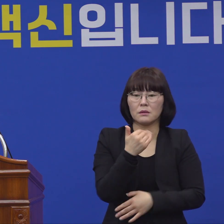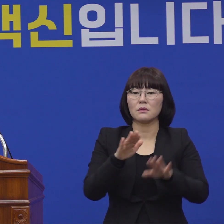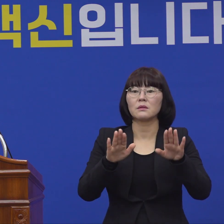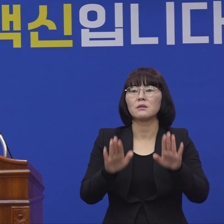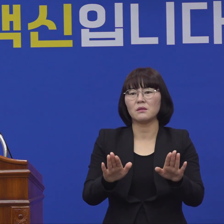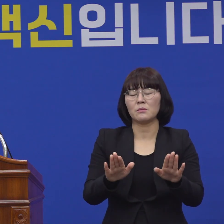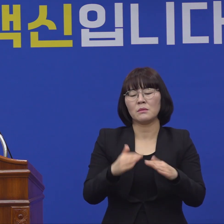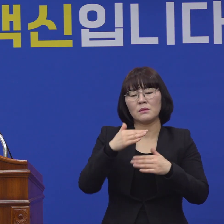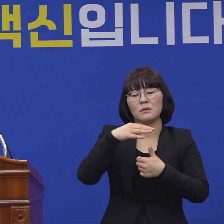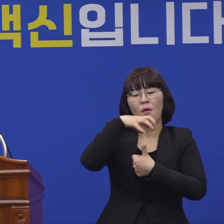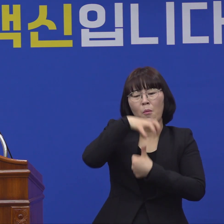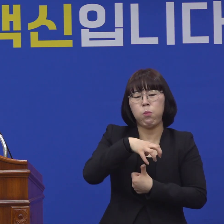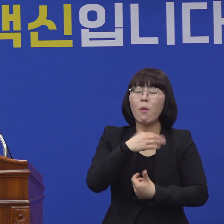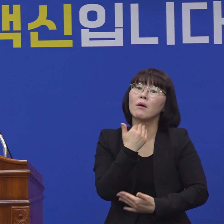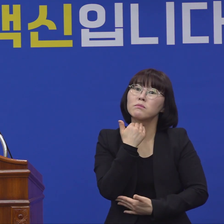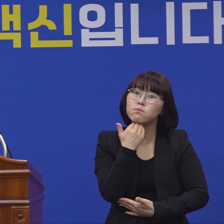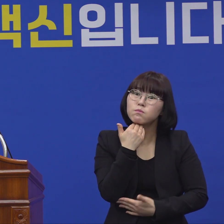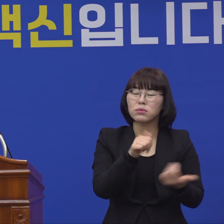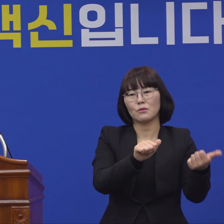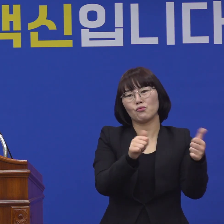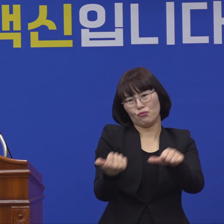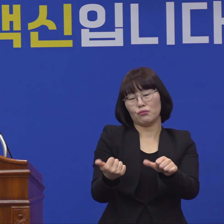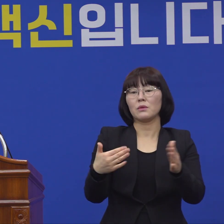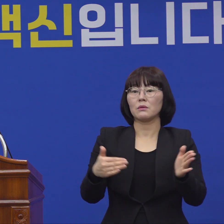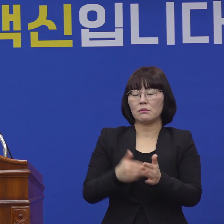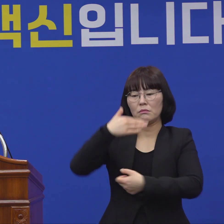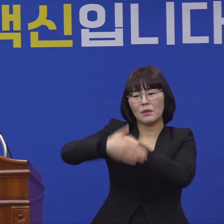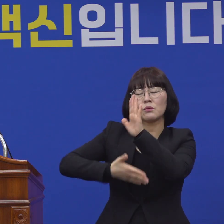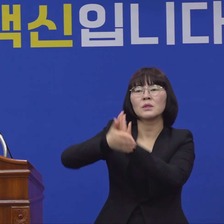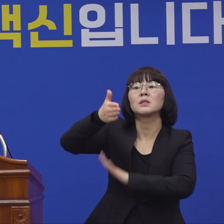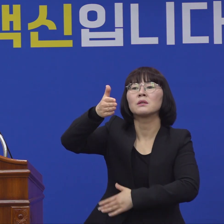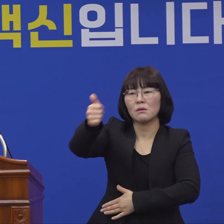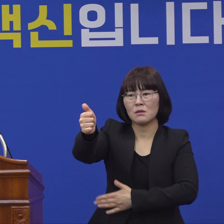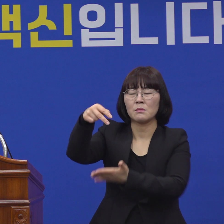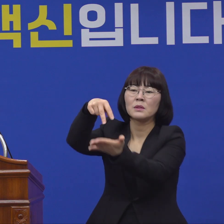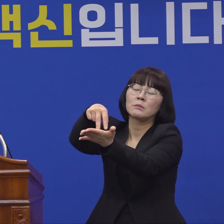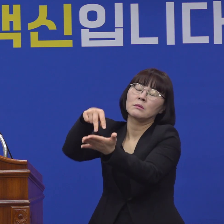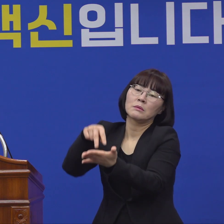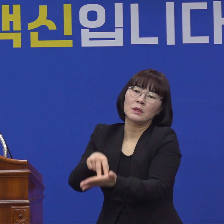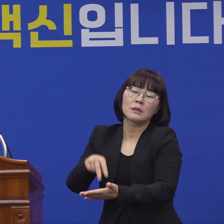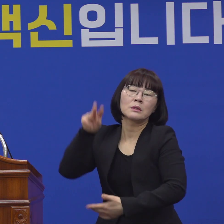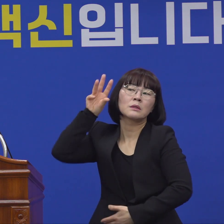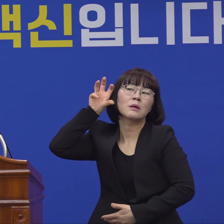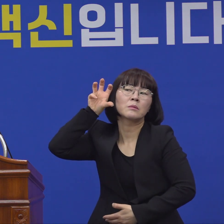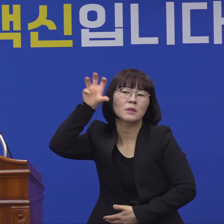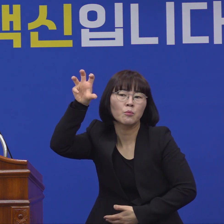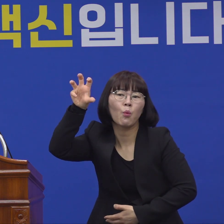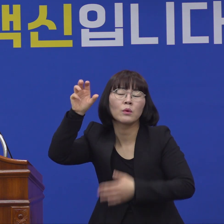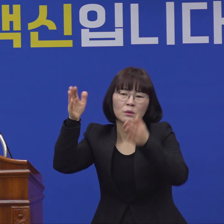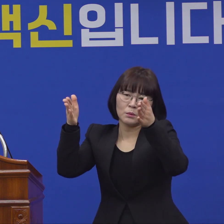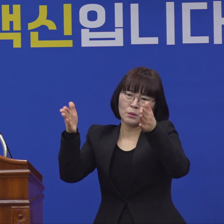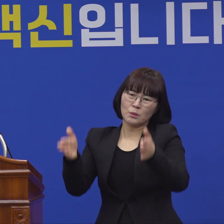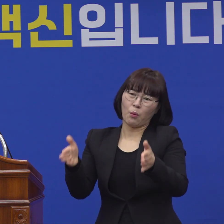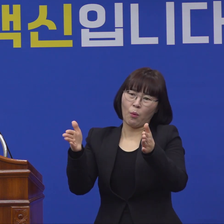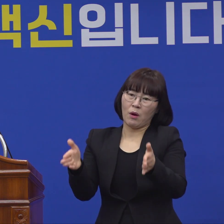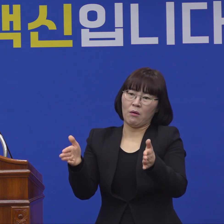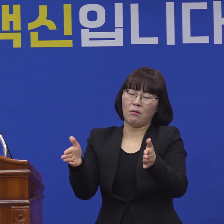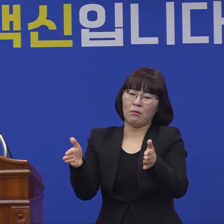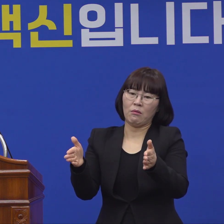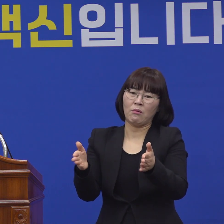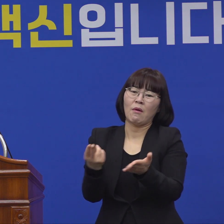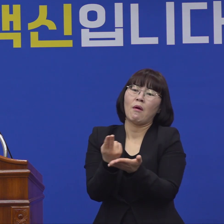돌아가시기도 했습니다. 이 과정에서 우리 대구시장께서는 약 한 35일 정도를 침대에서